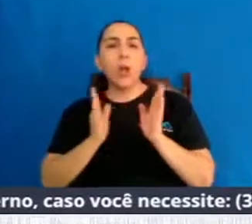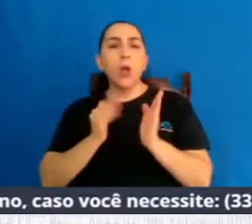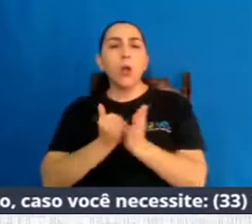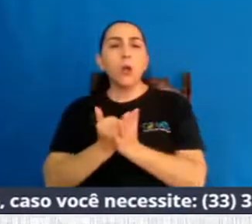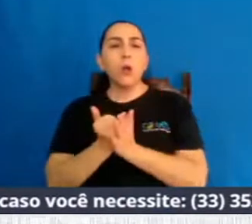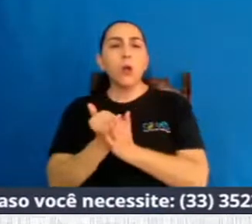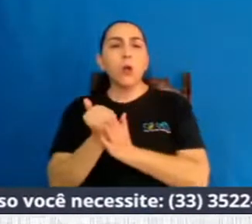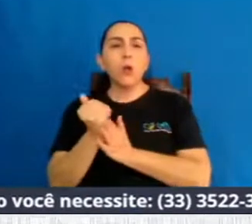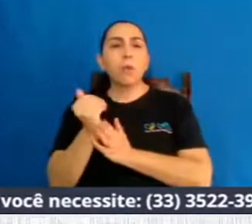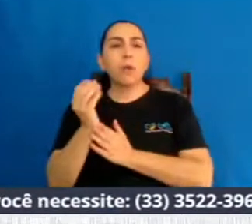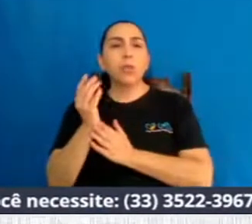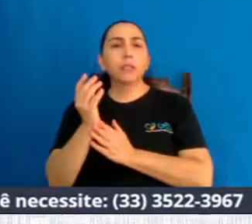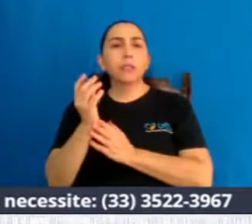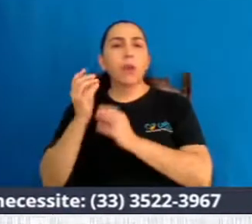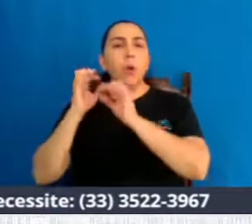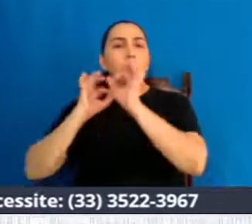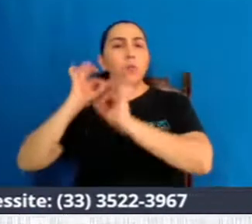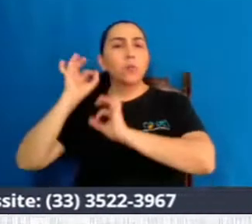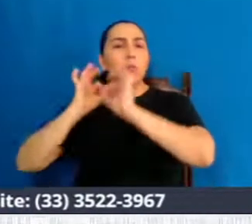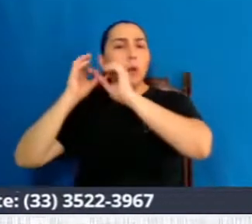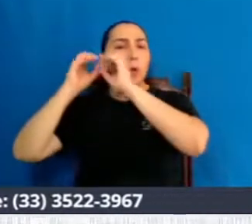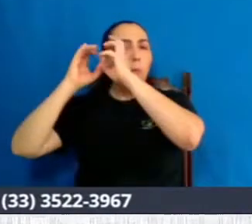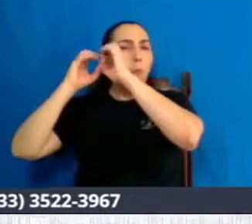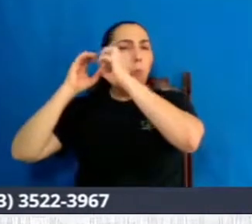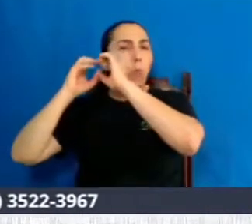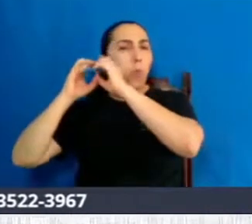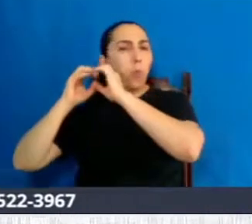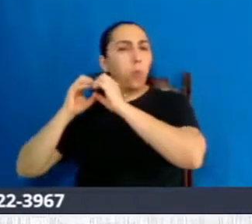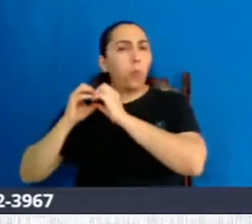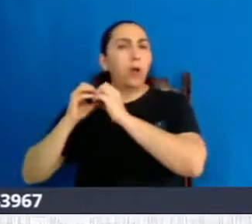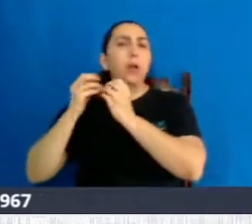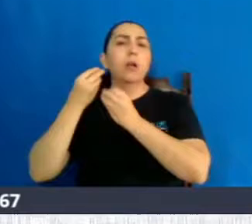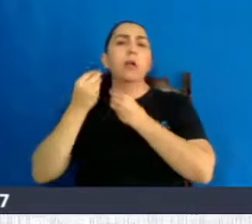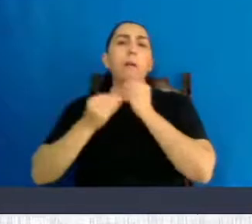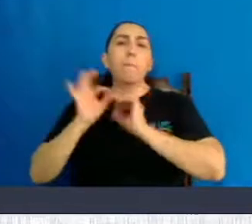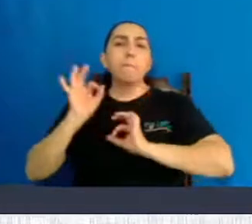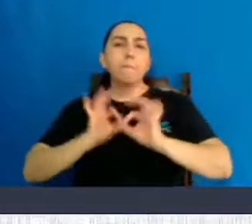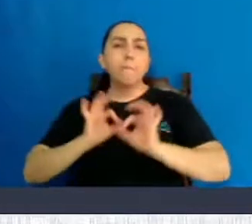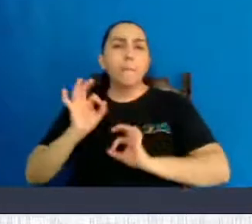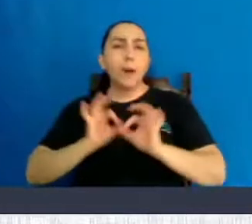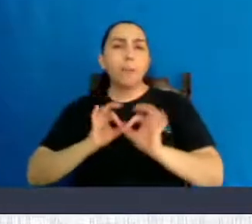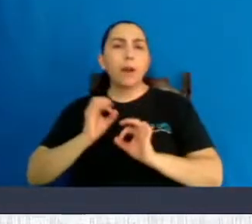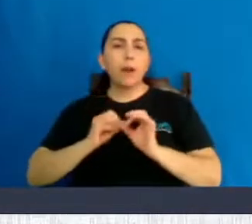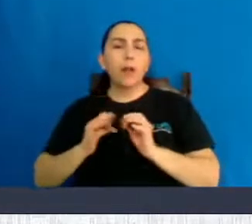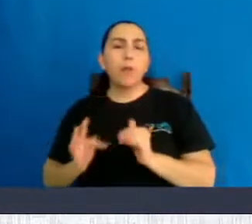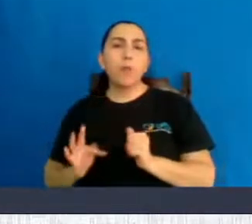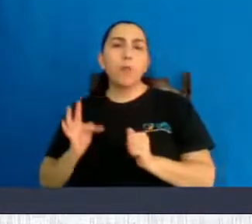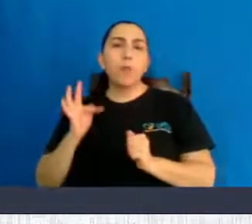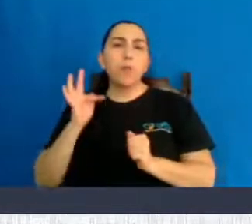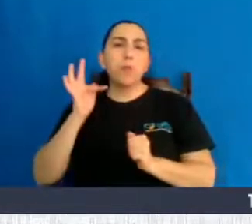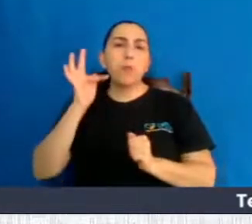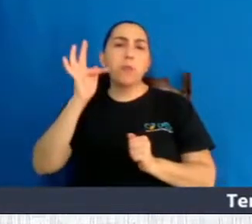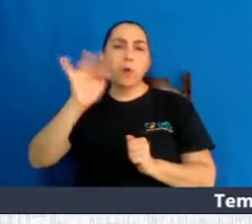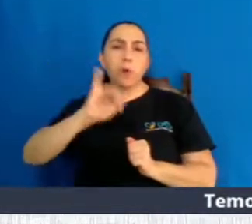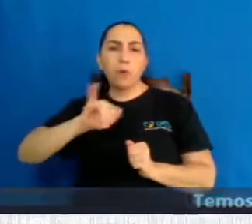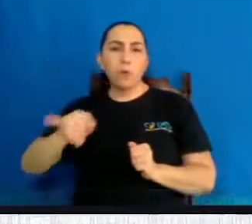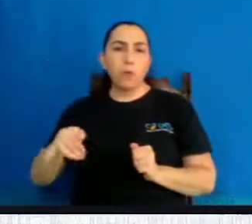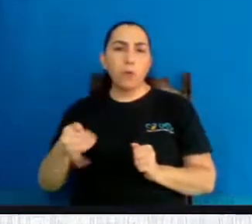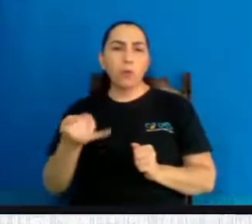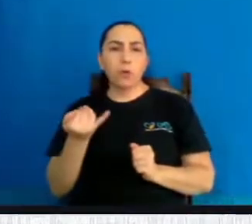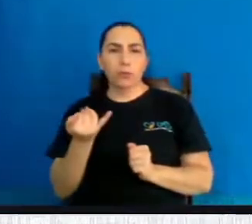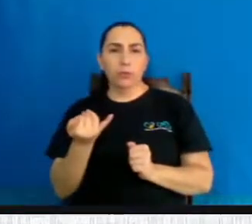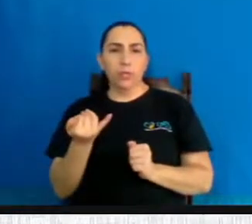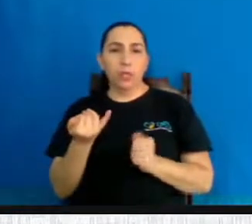reparar o seu centro genésico, preparando-a para ser mãe em uma breve oportunidade e, ao mesmo tempo, a gente